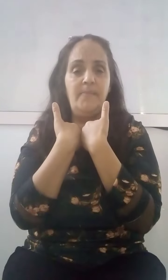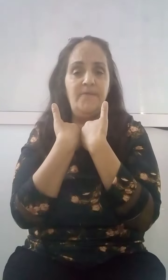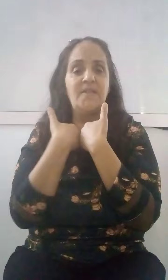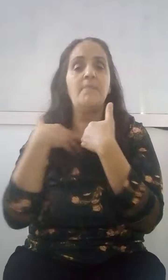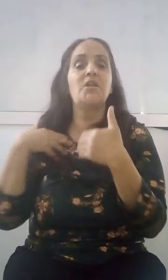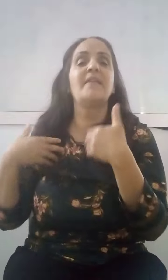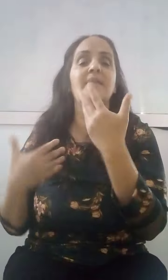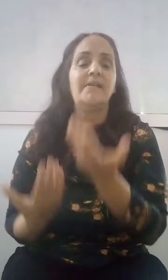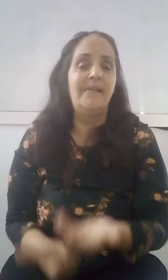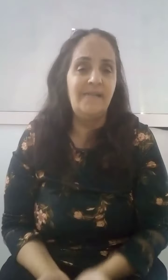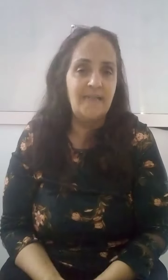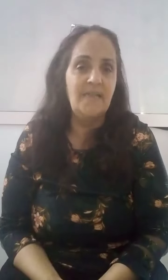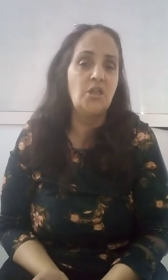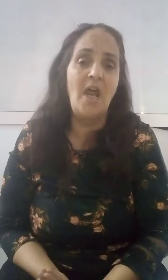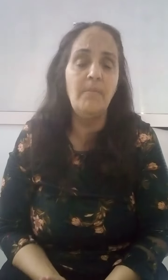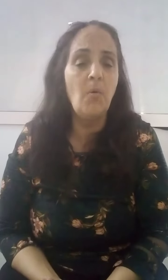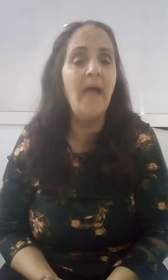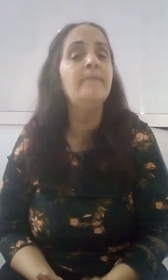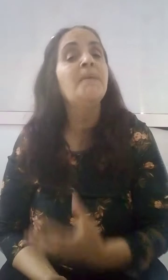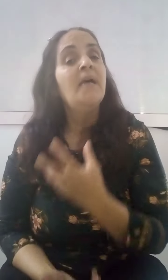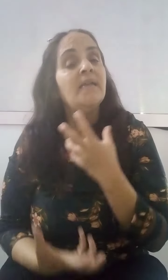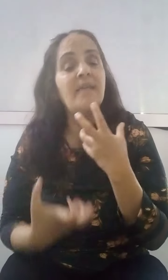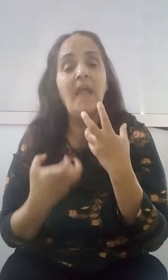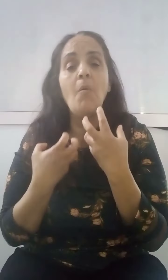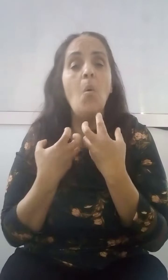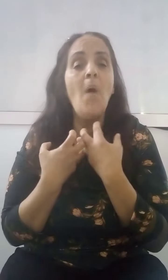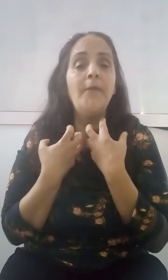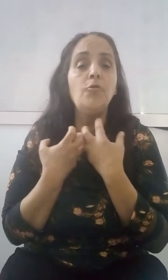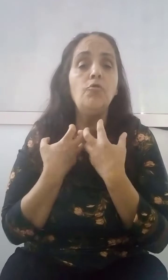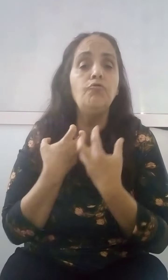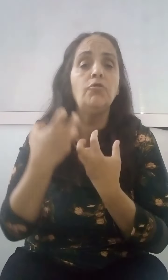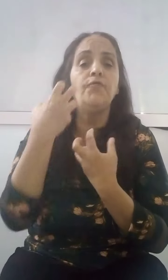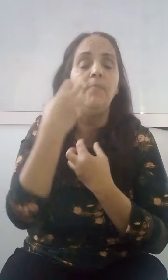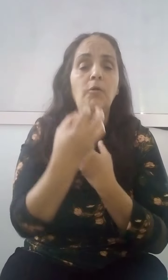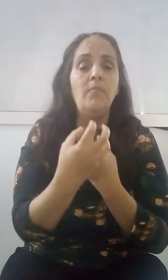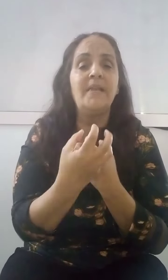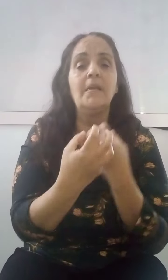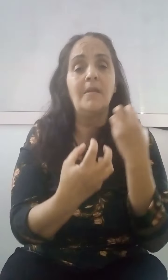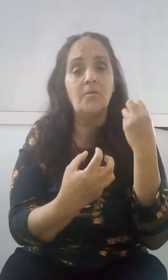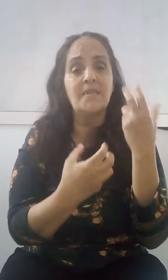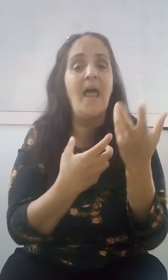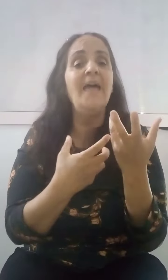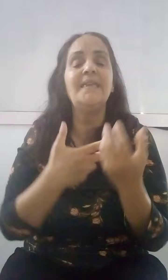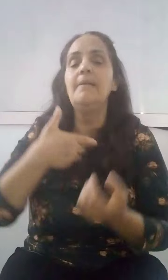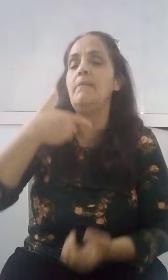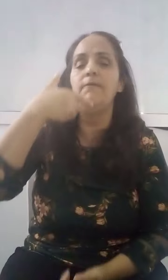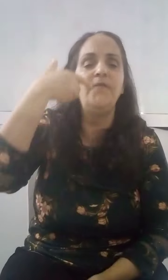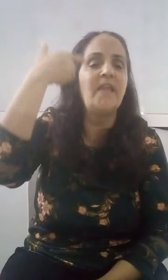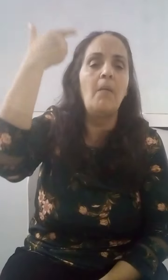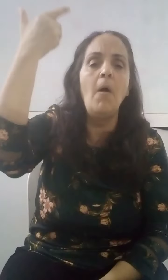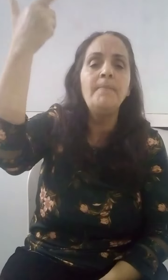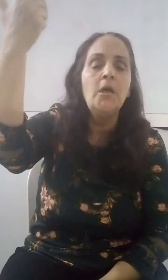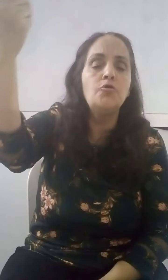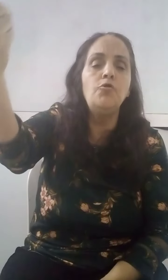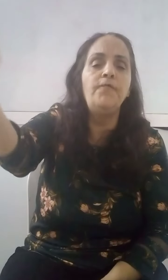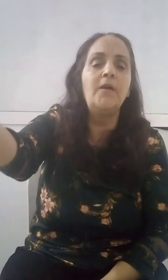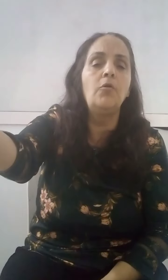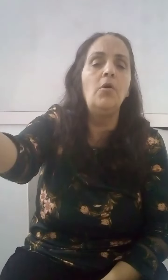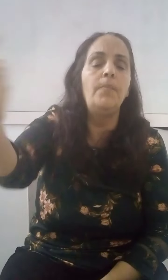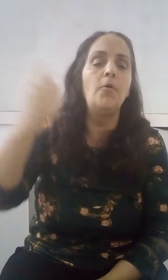بنفسك لتقنع الناس إنه حال من أحد أن تجد لدود في معلومات التي توصلها إذن فنالما تجد لك أن